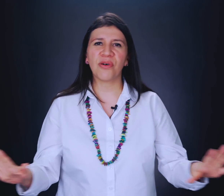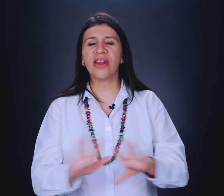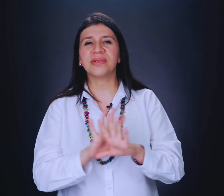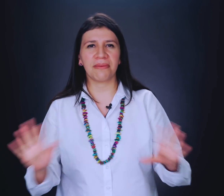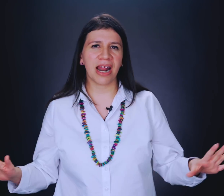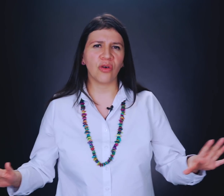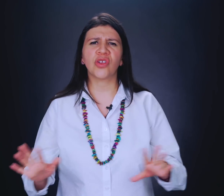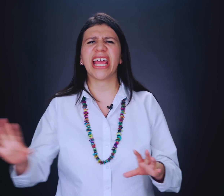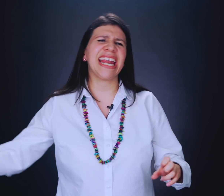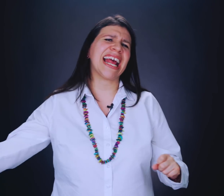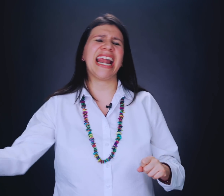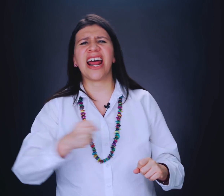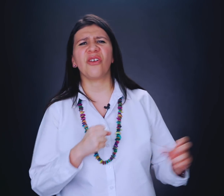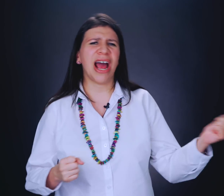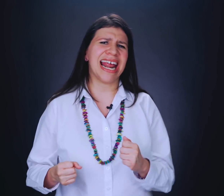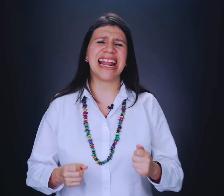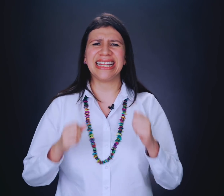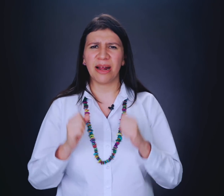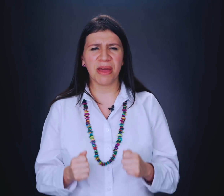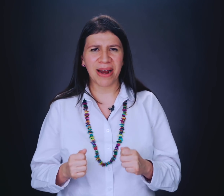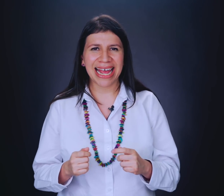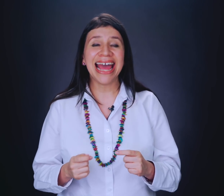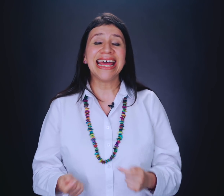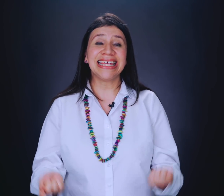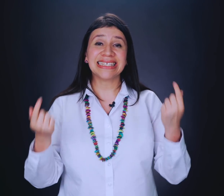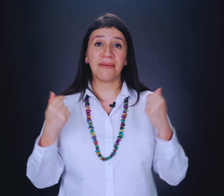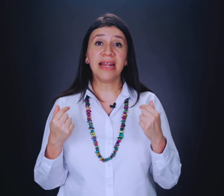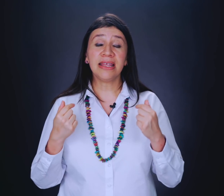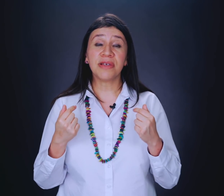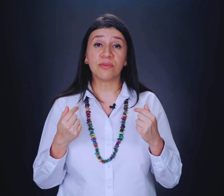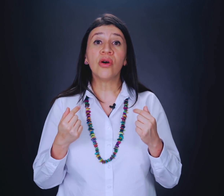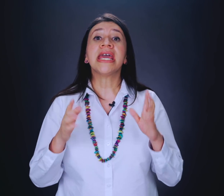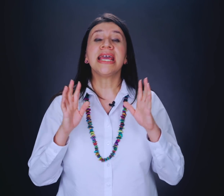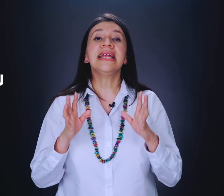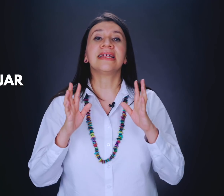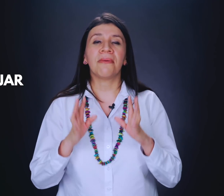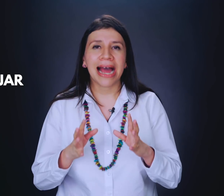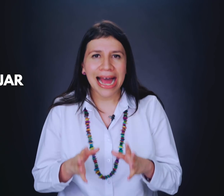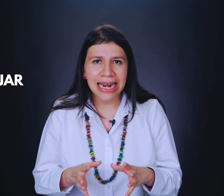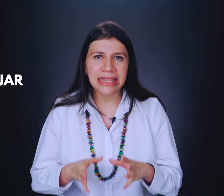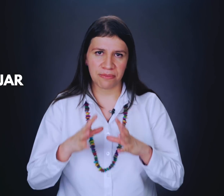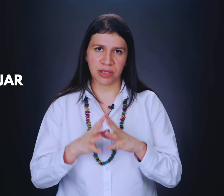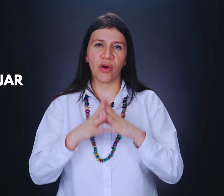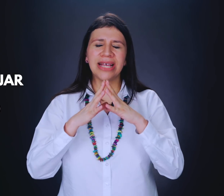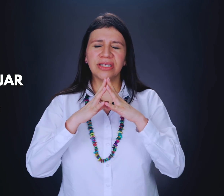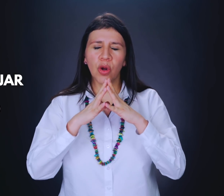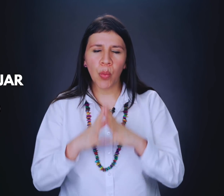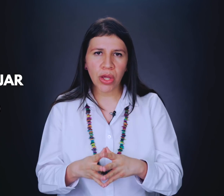poder observar al otro, de querer jalarlo, jalarla a la terapia de pareja, tienes que ver en ti mismo y trabajar en ti mismo. Eso es algo muy